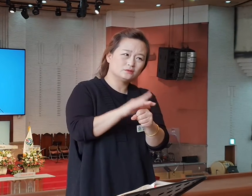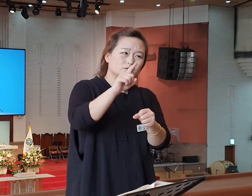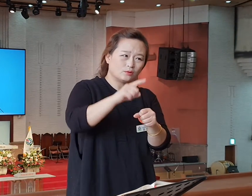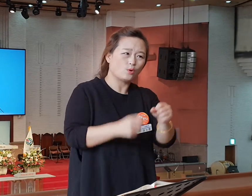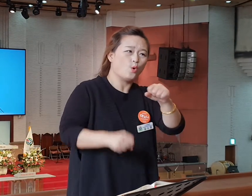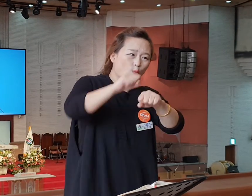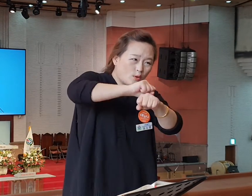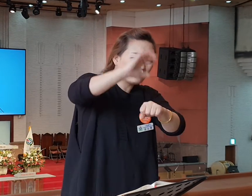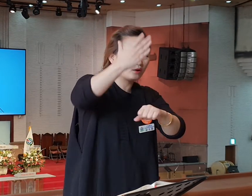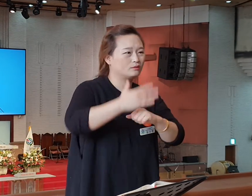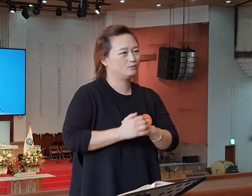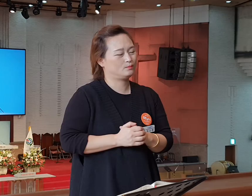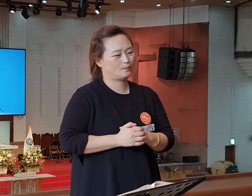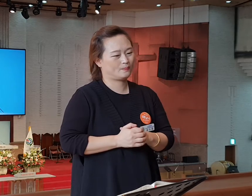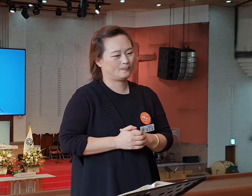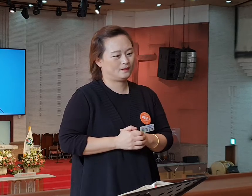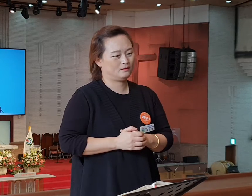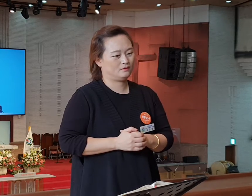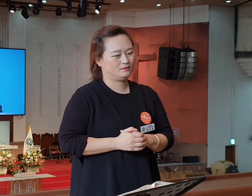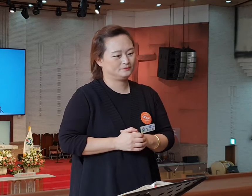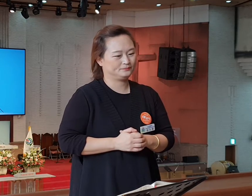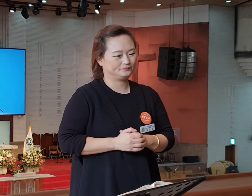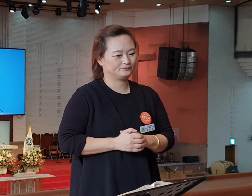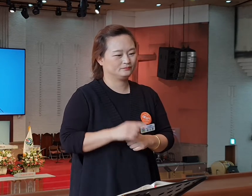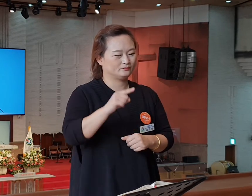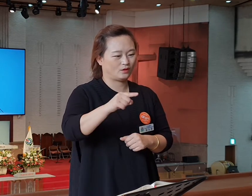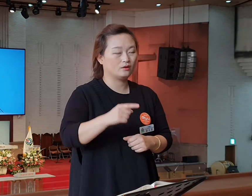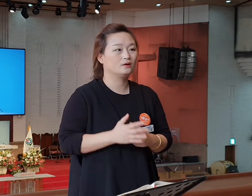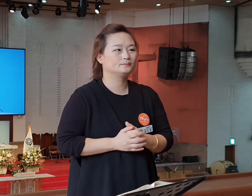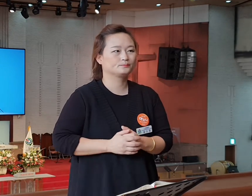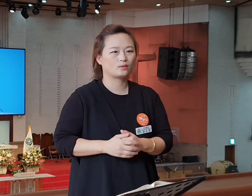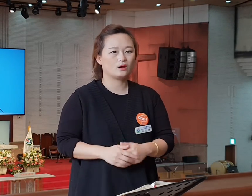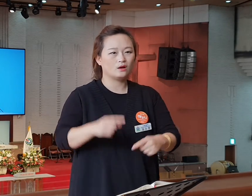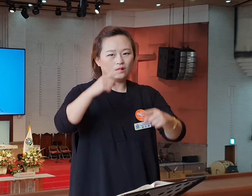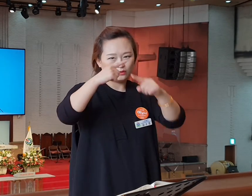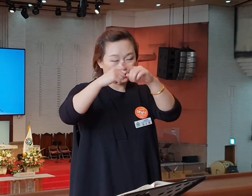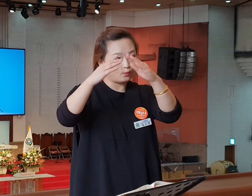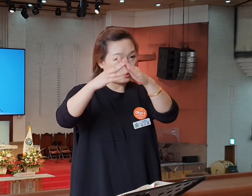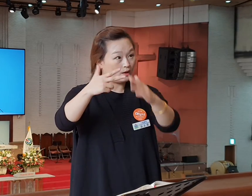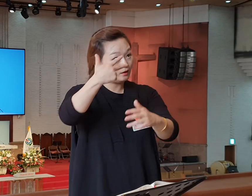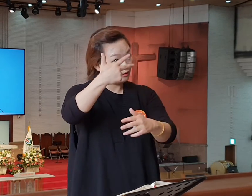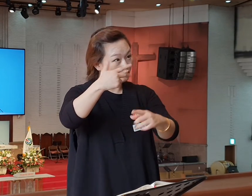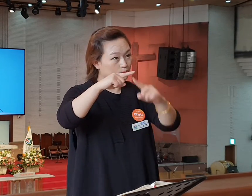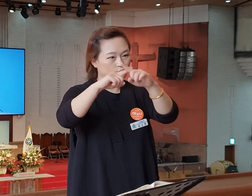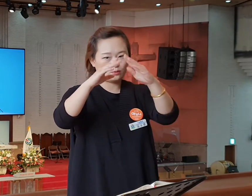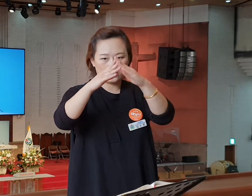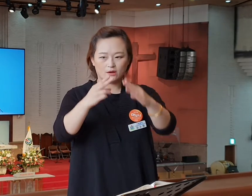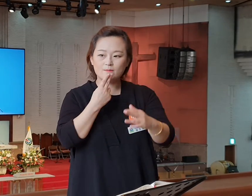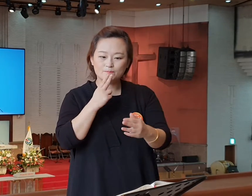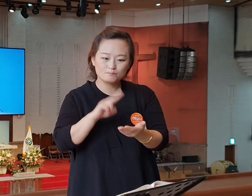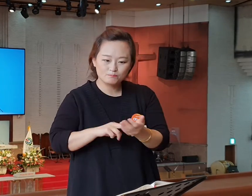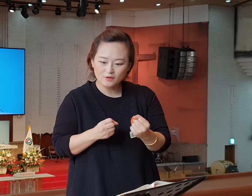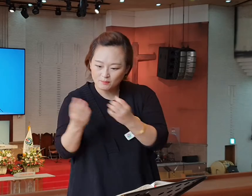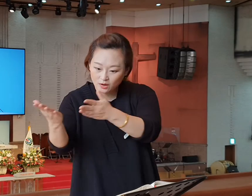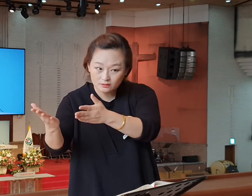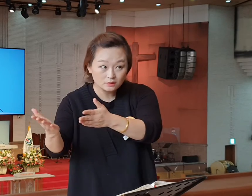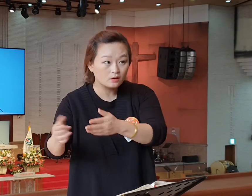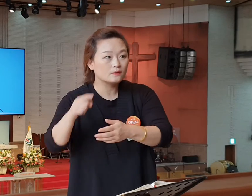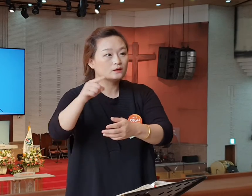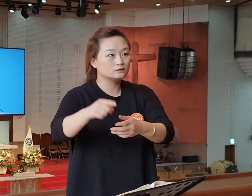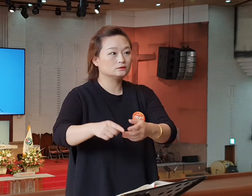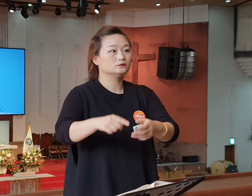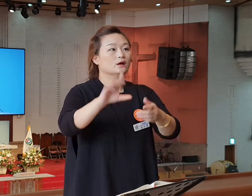우리에게 분명히 보여줍니다. 두 가지예요. 여기 일곱 교회의 편지를 보내시면서 일곱 교회마다 각각의 상황들을